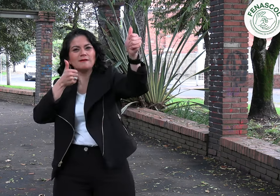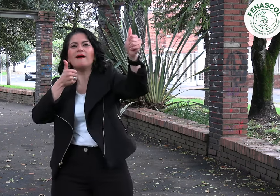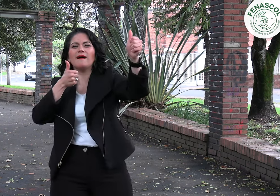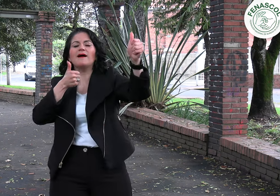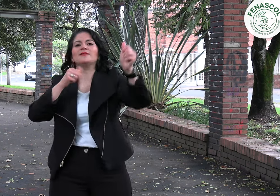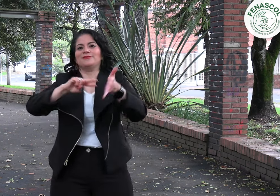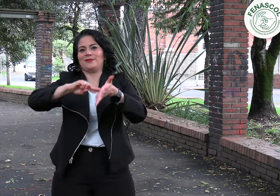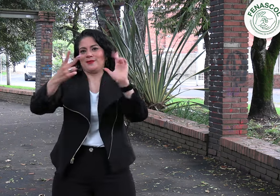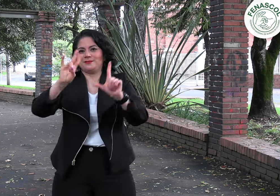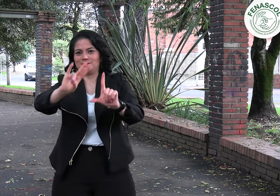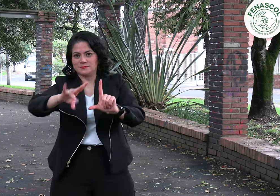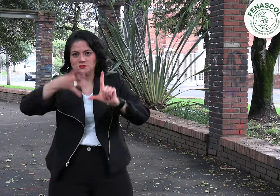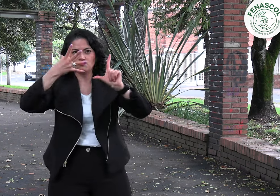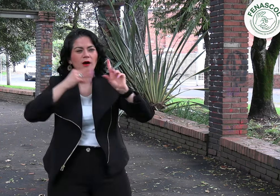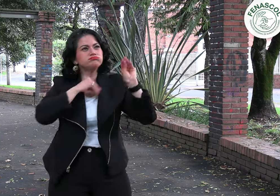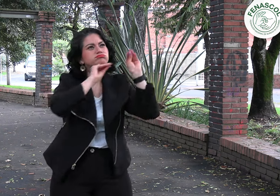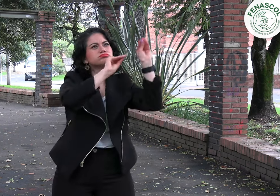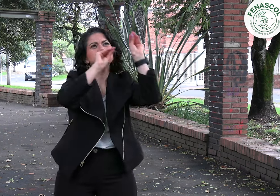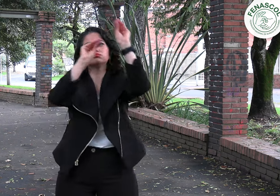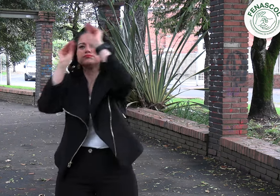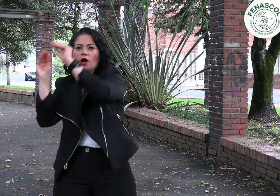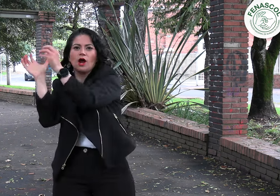he optado por realizar estas formaciones de manera virtual.